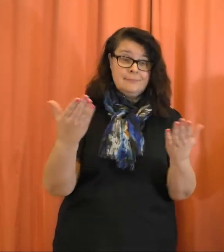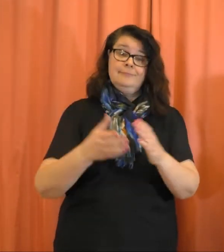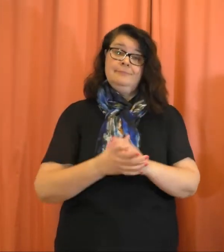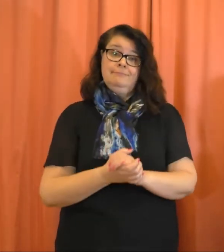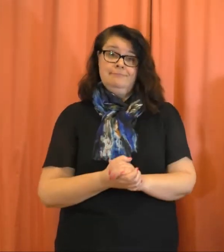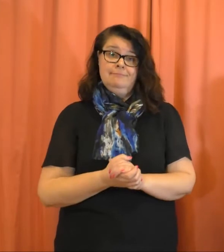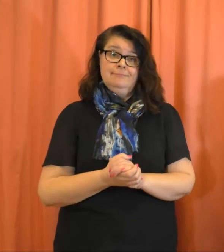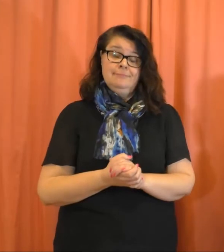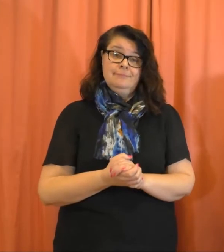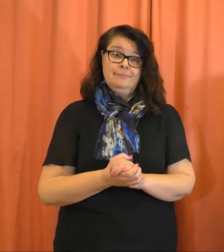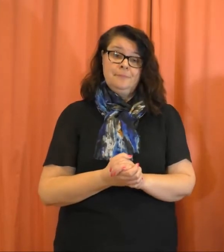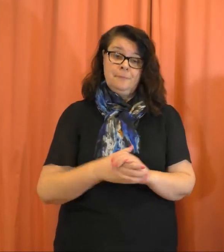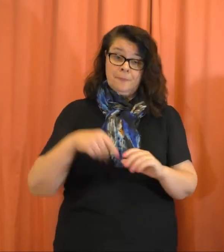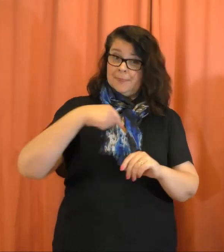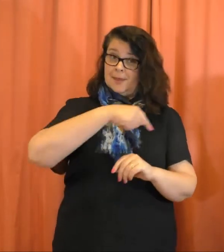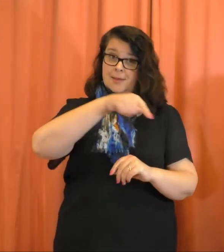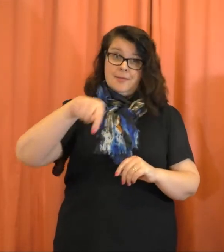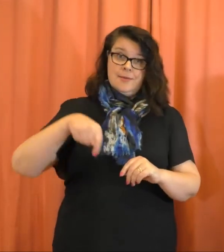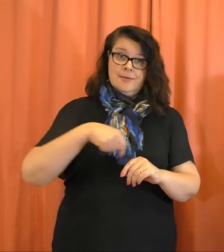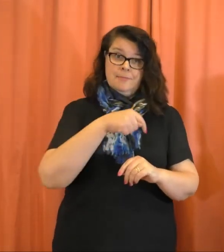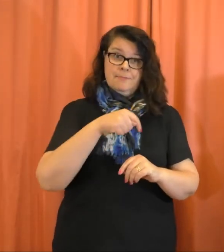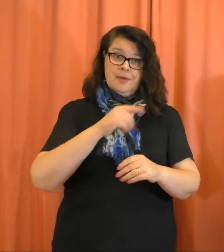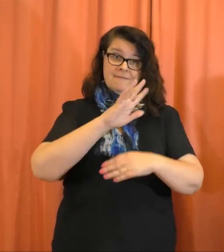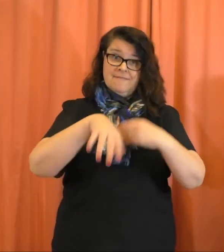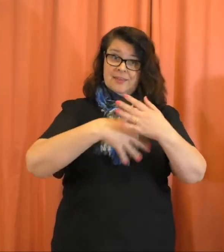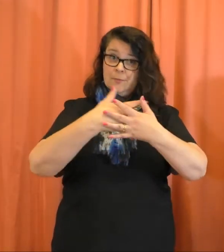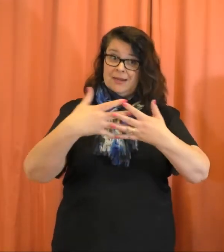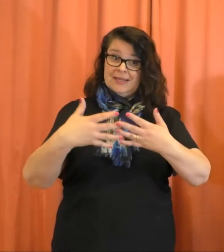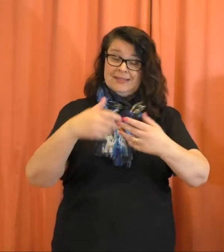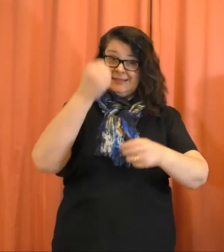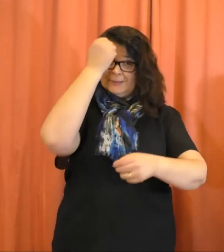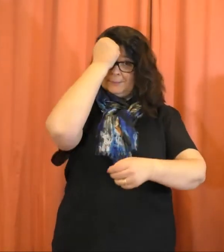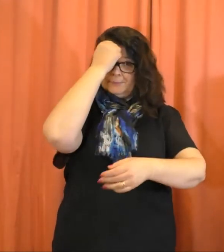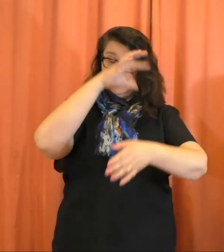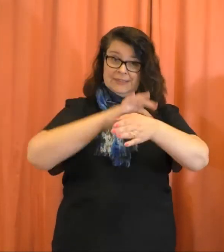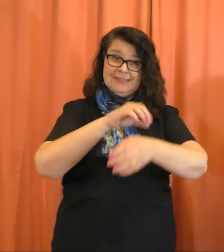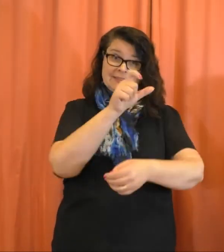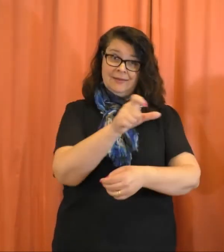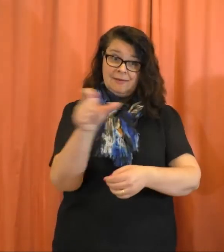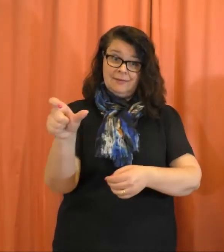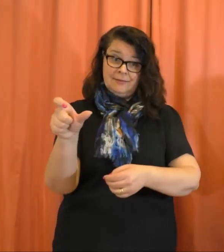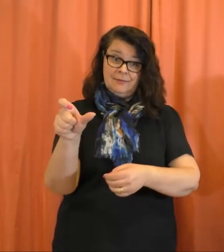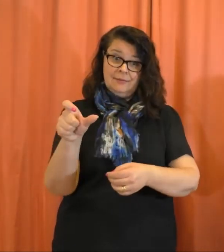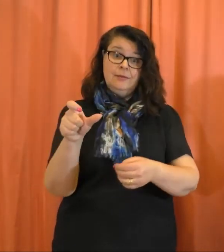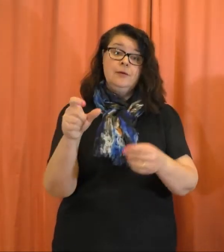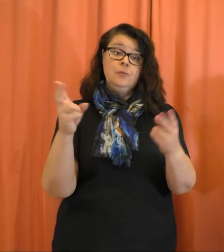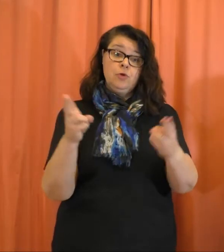Me tuemme viittomakielisiä muistisairaita ja heidän läheisiään.